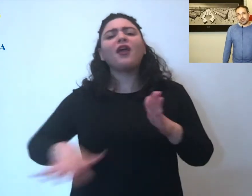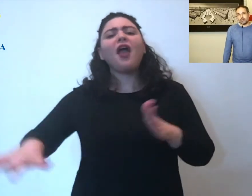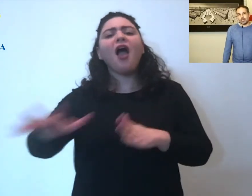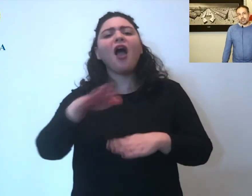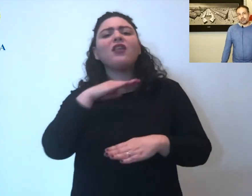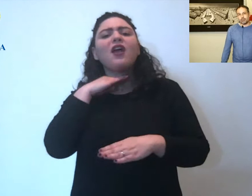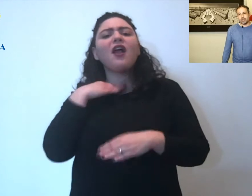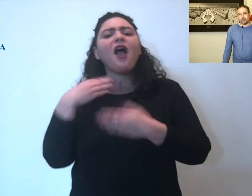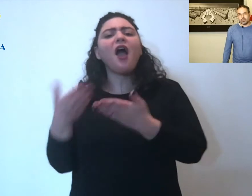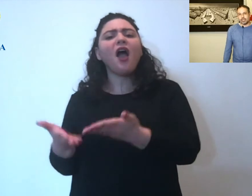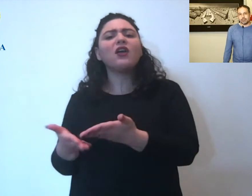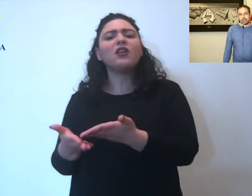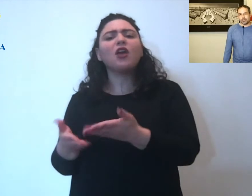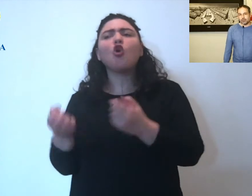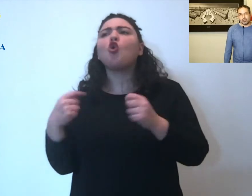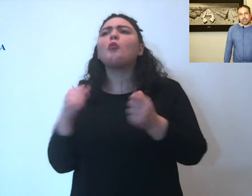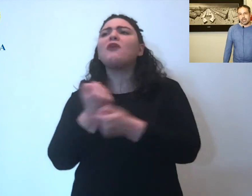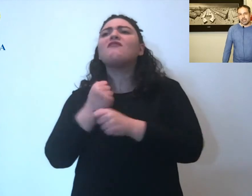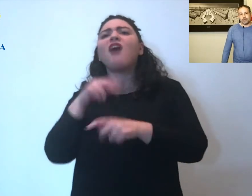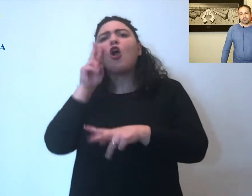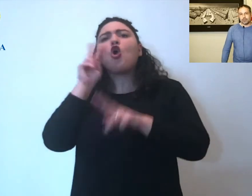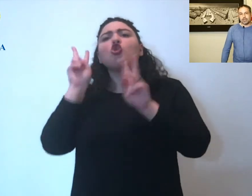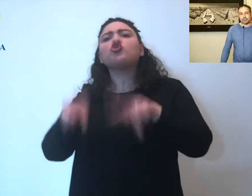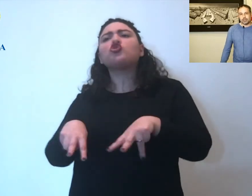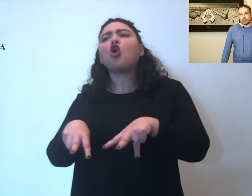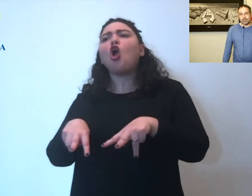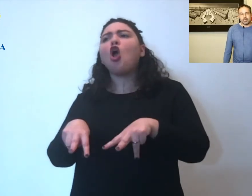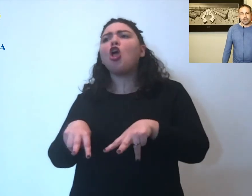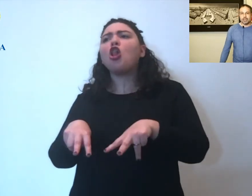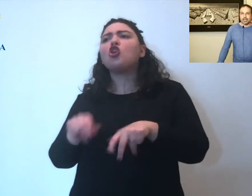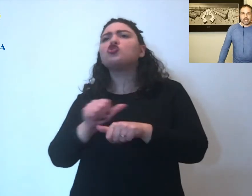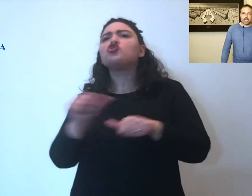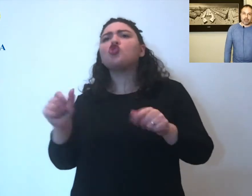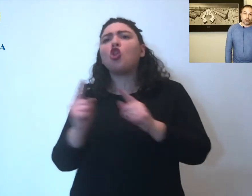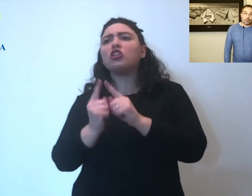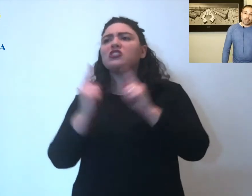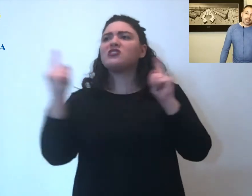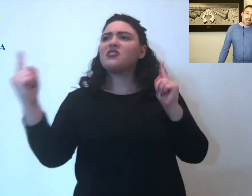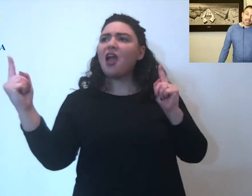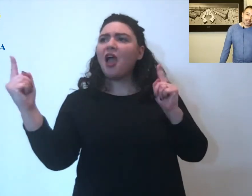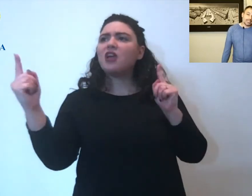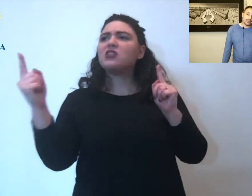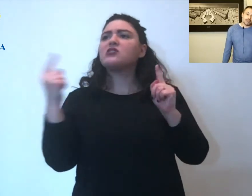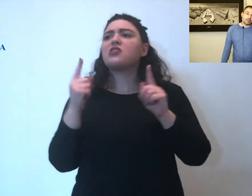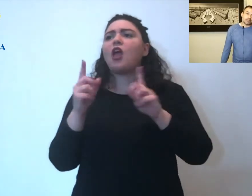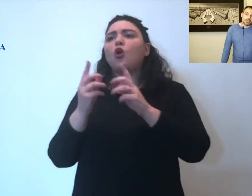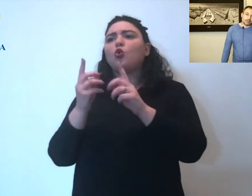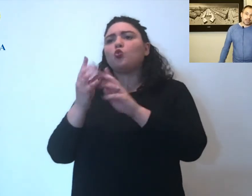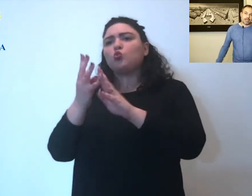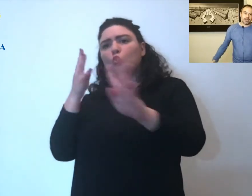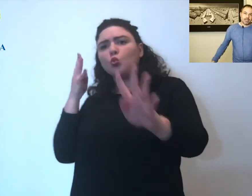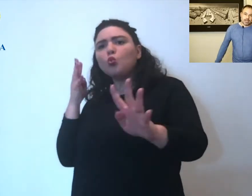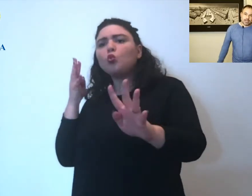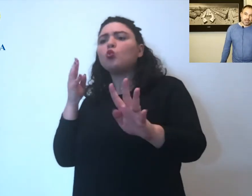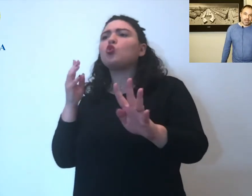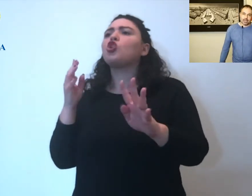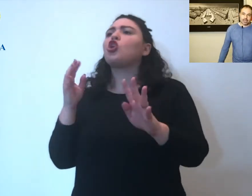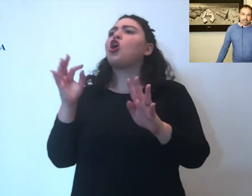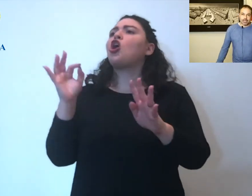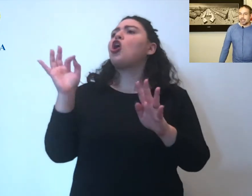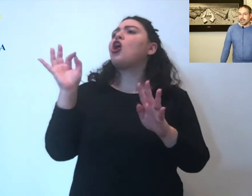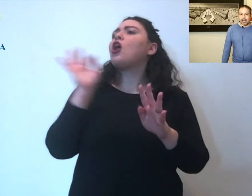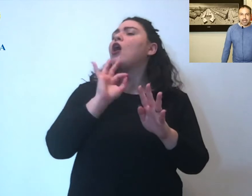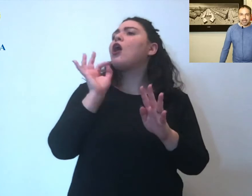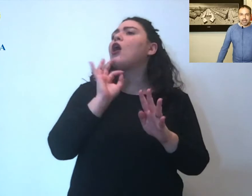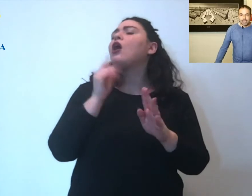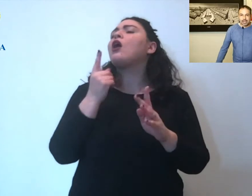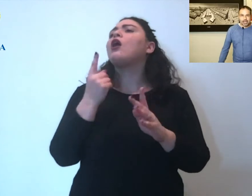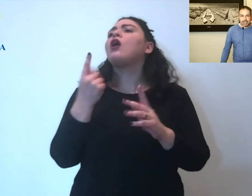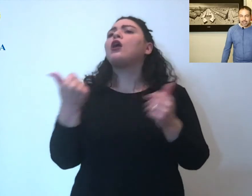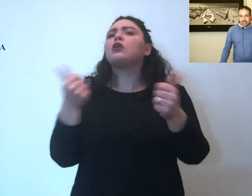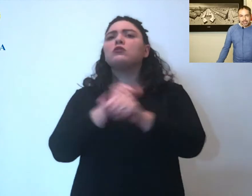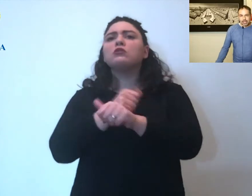mai che ci vanno dentro meno di tre persone e non si mettono lì come accadeva prima a chiacchierare